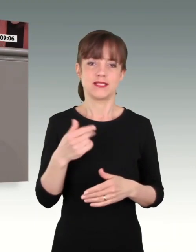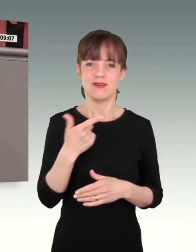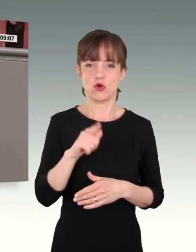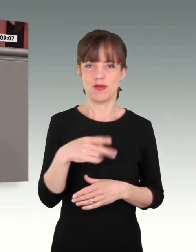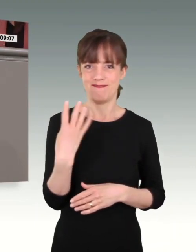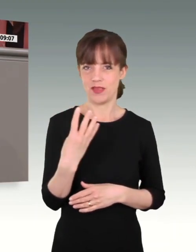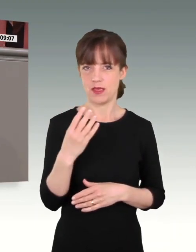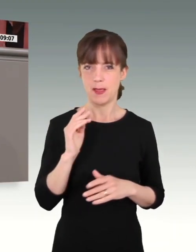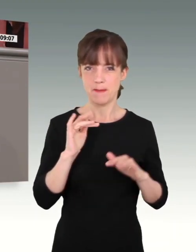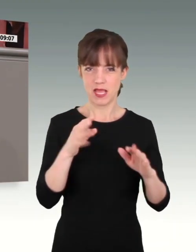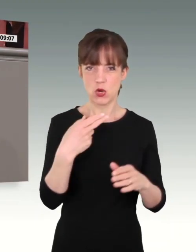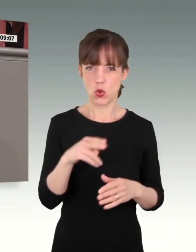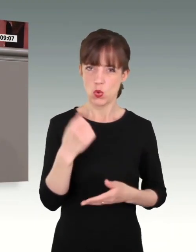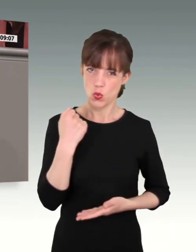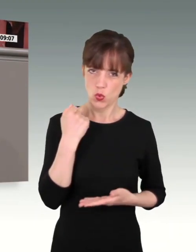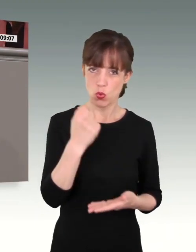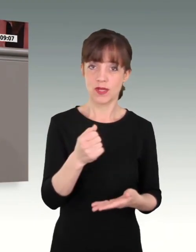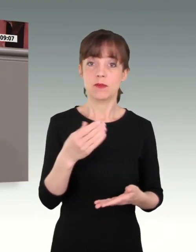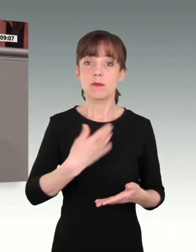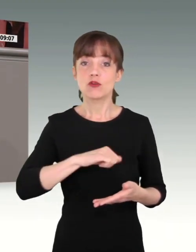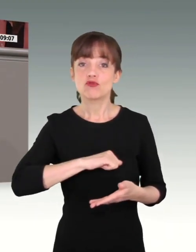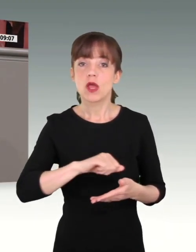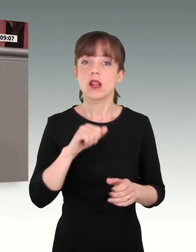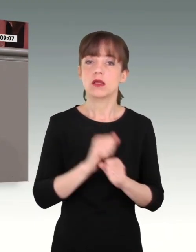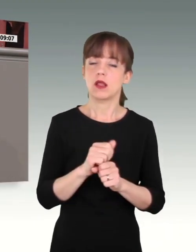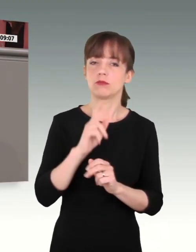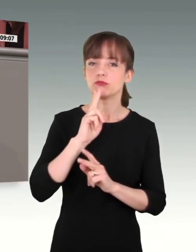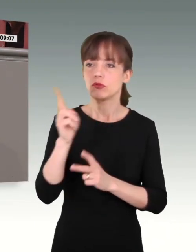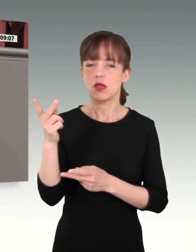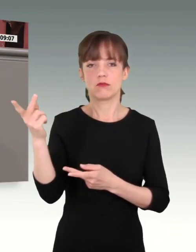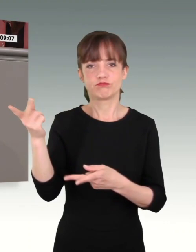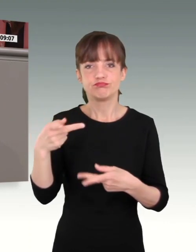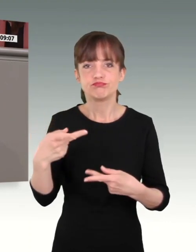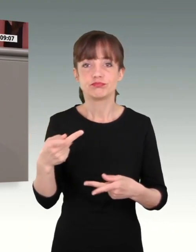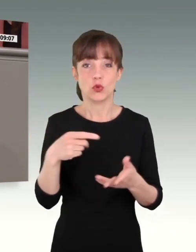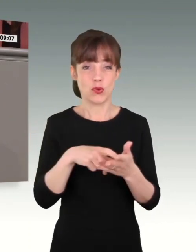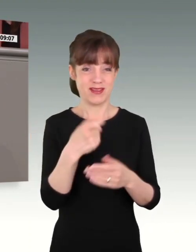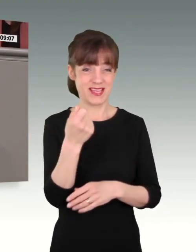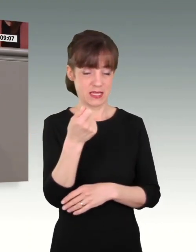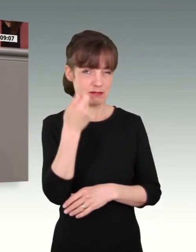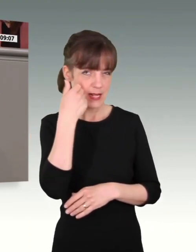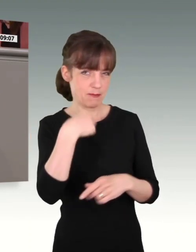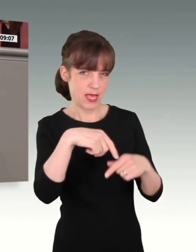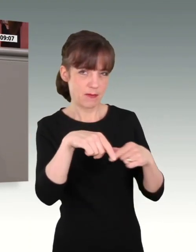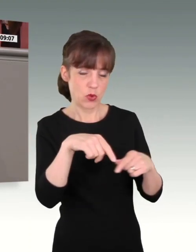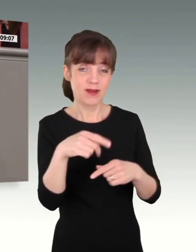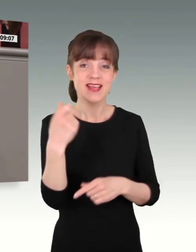Euro bereitstellt, damit mehr und schneller beschafft werden kann. Denn das Geld, liebe Abgeordnete, muss schnell